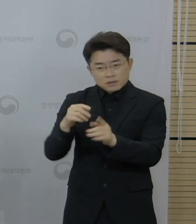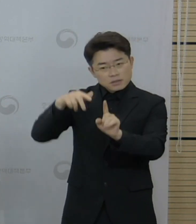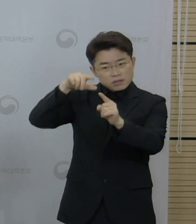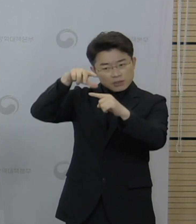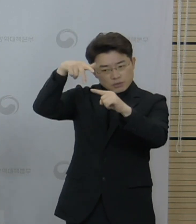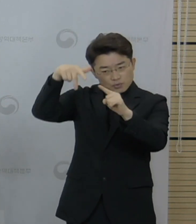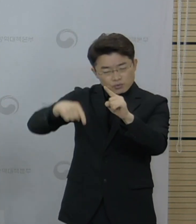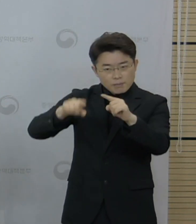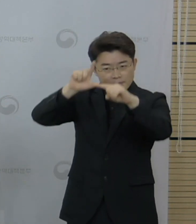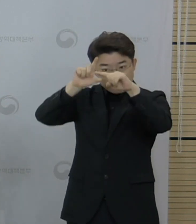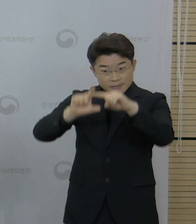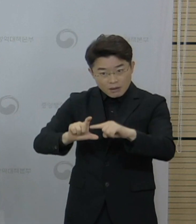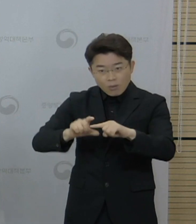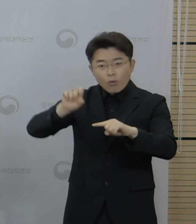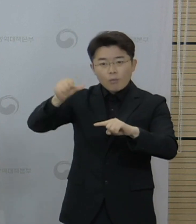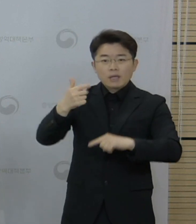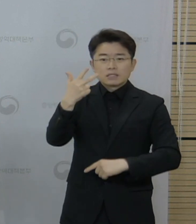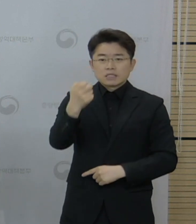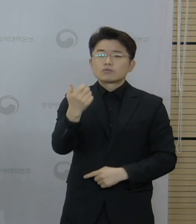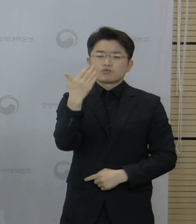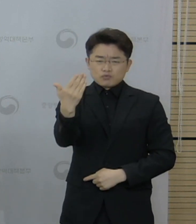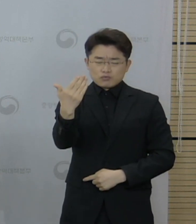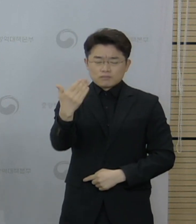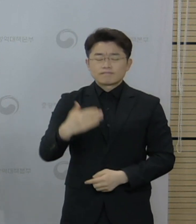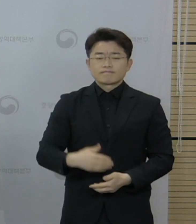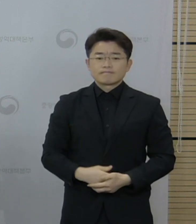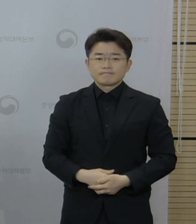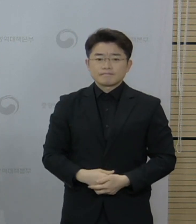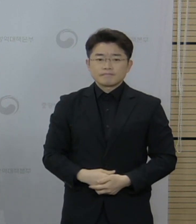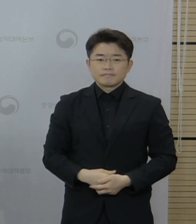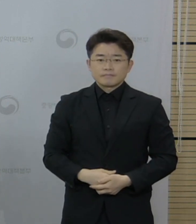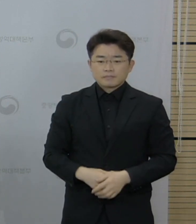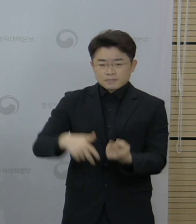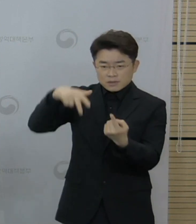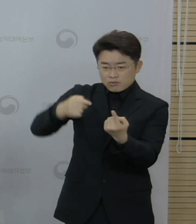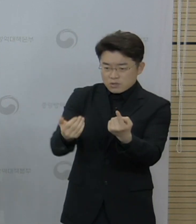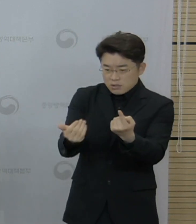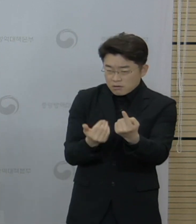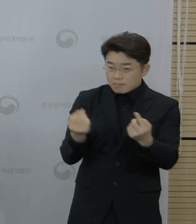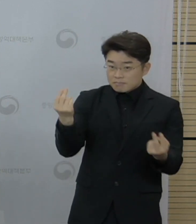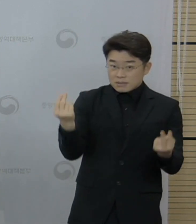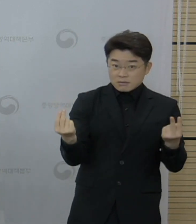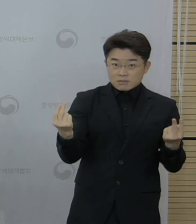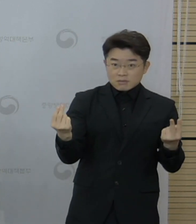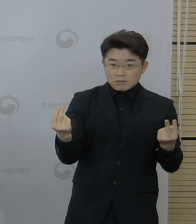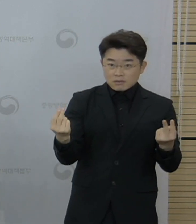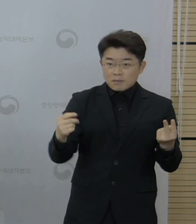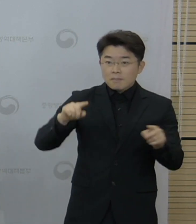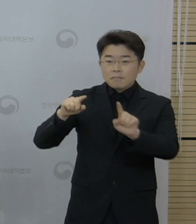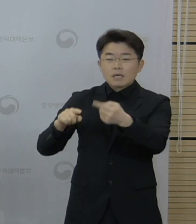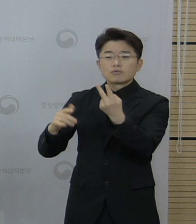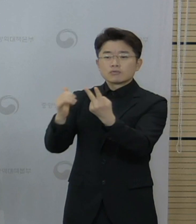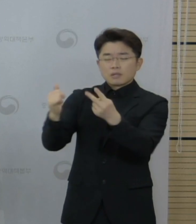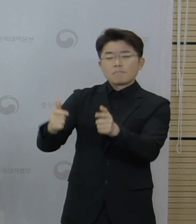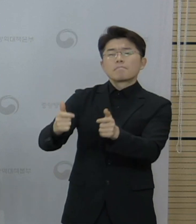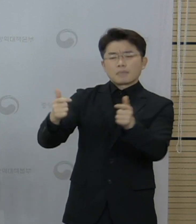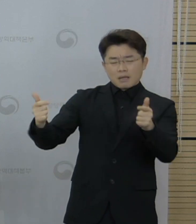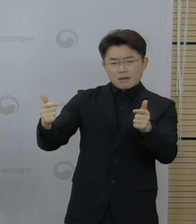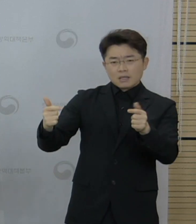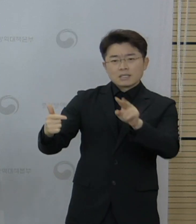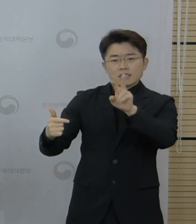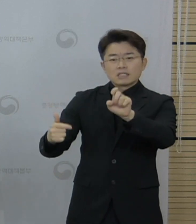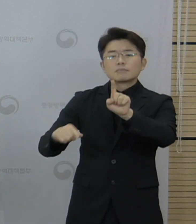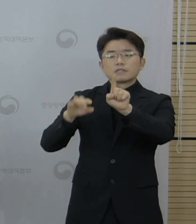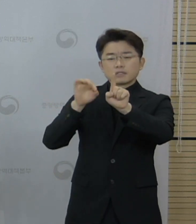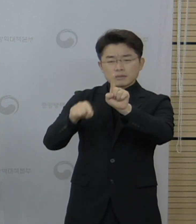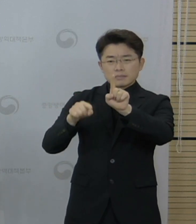평균 579.3명으로 전주 대비 102명이 늘어나 21